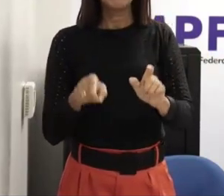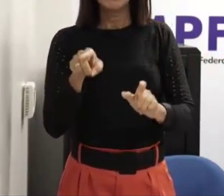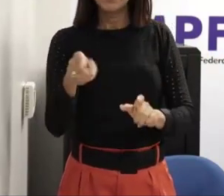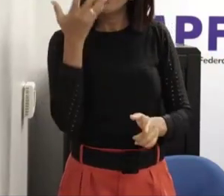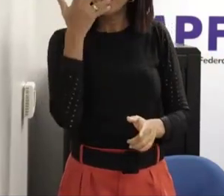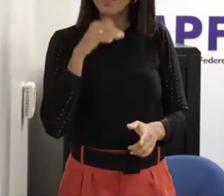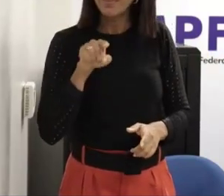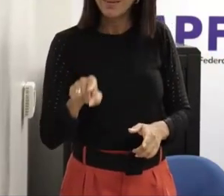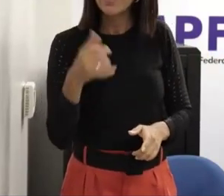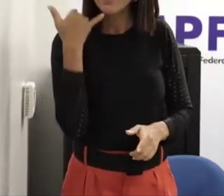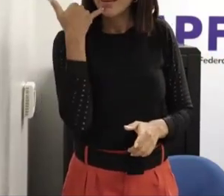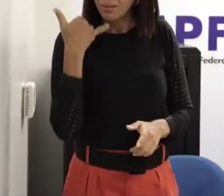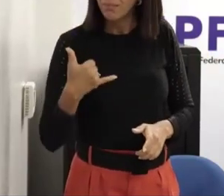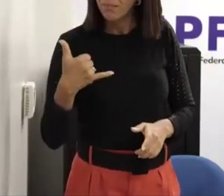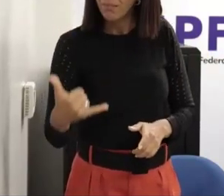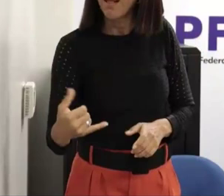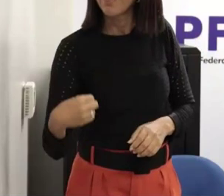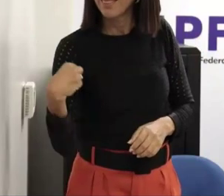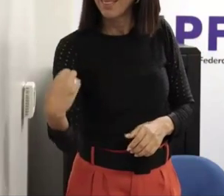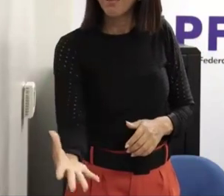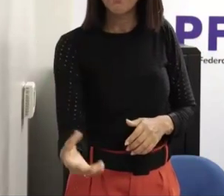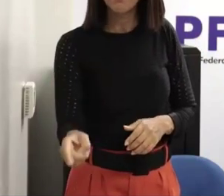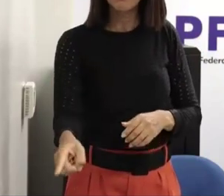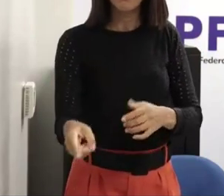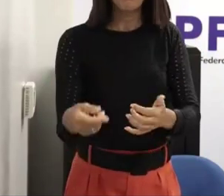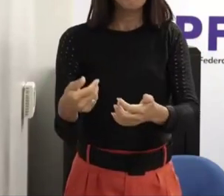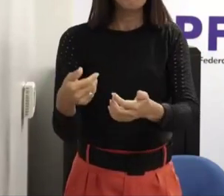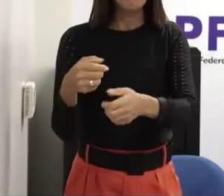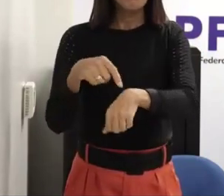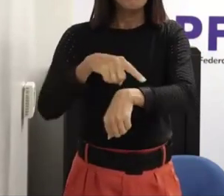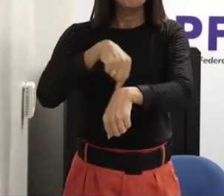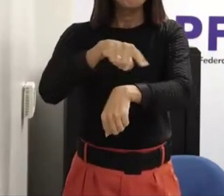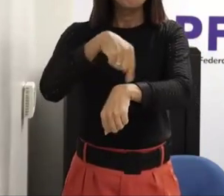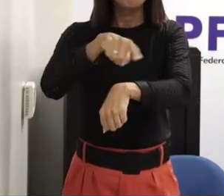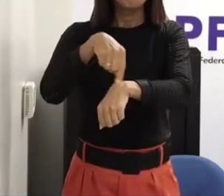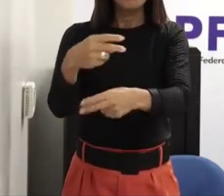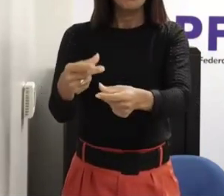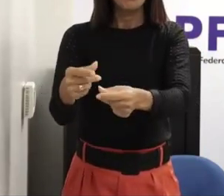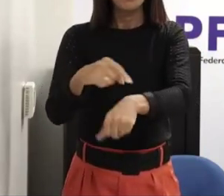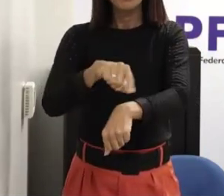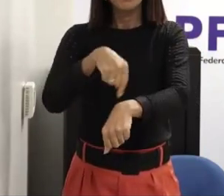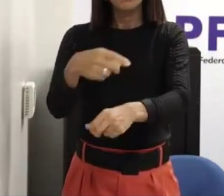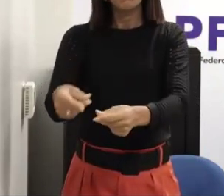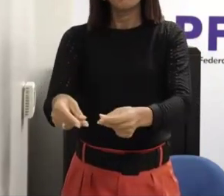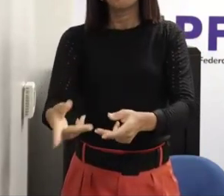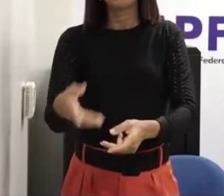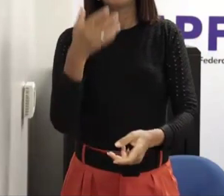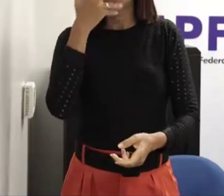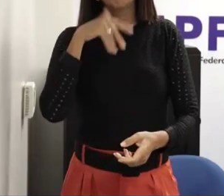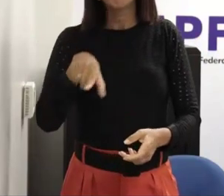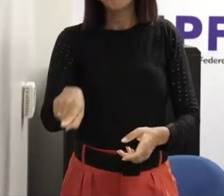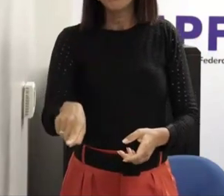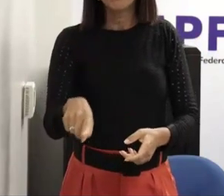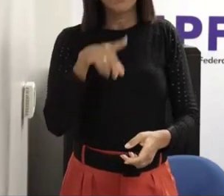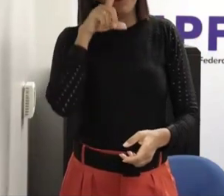o celular em si seja uma monstruosidade mas junto dele está o monstro embutido né isso tem que ser